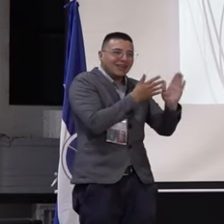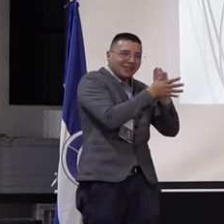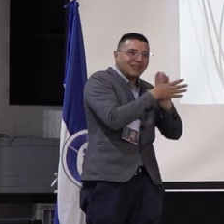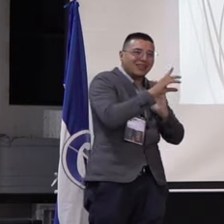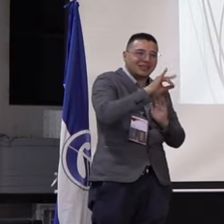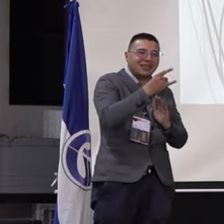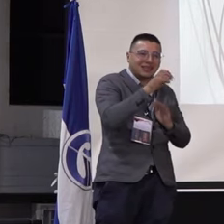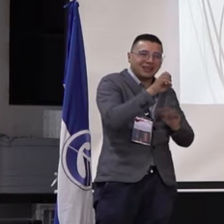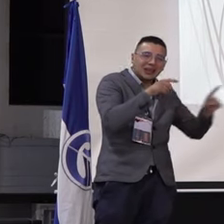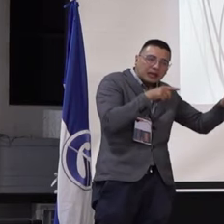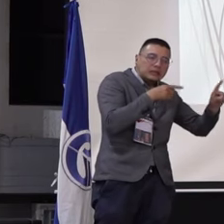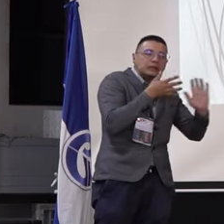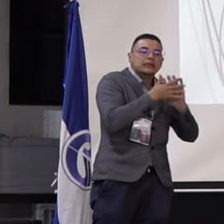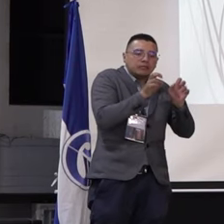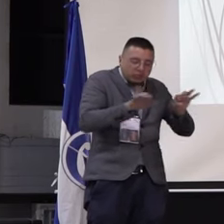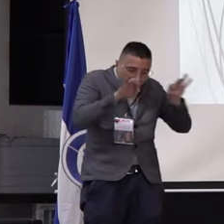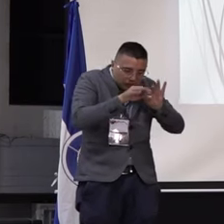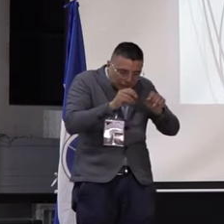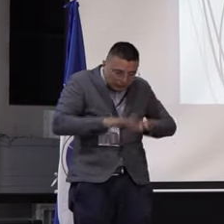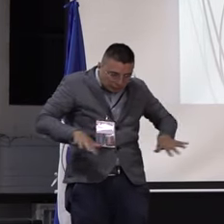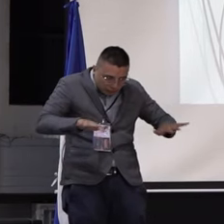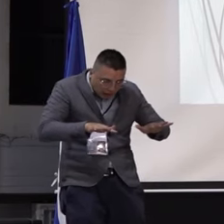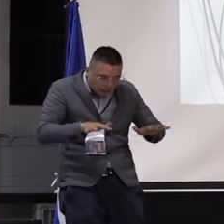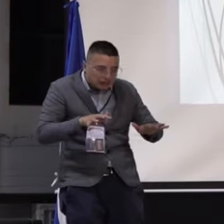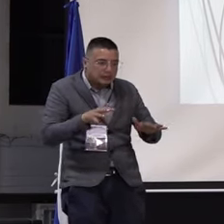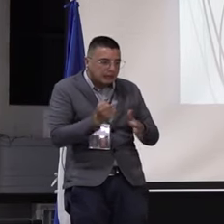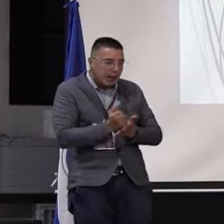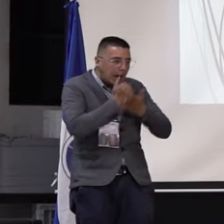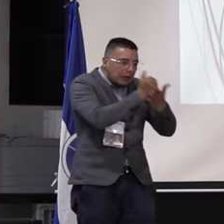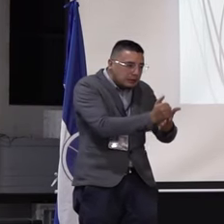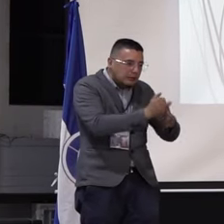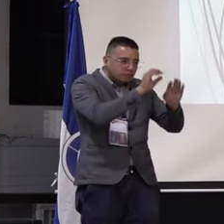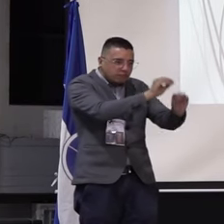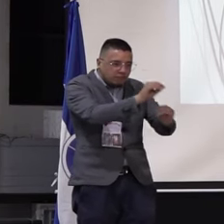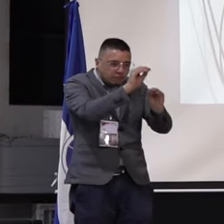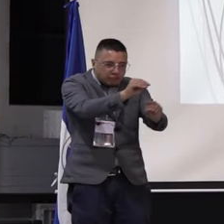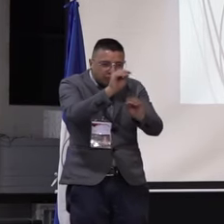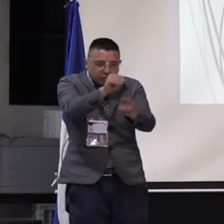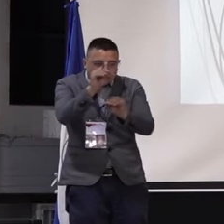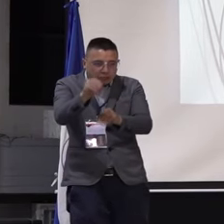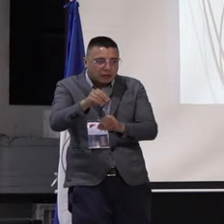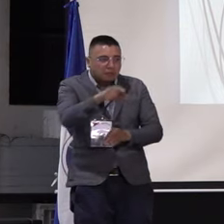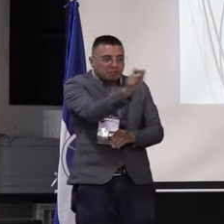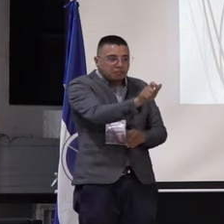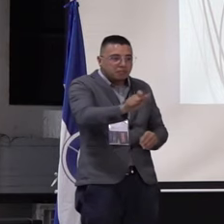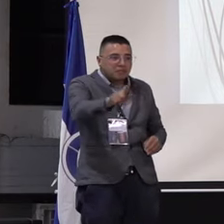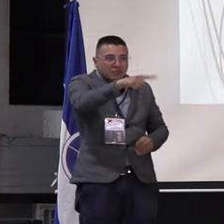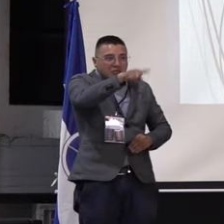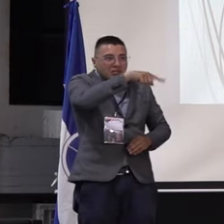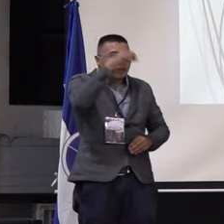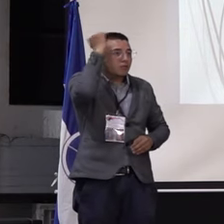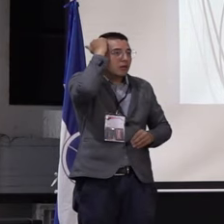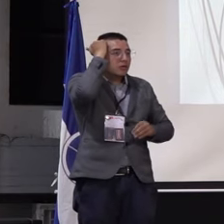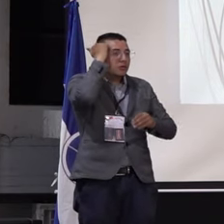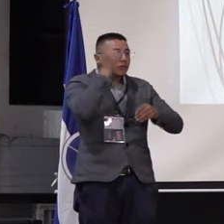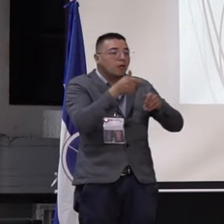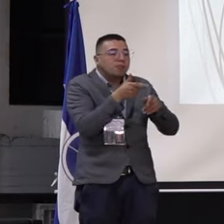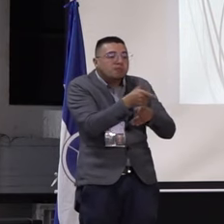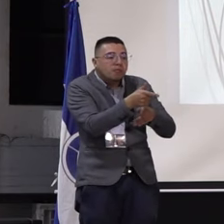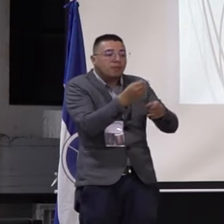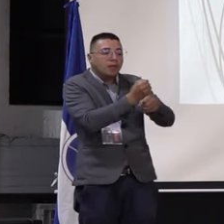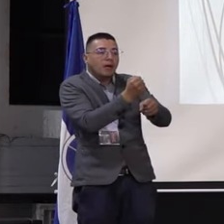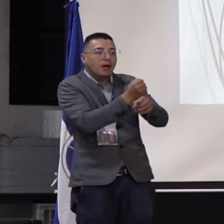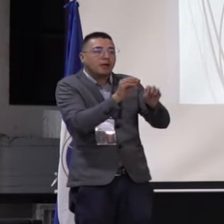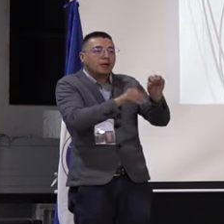centro de egresados, como un espacio para que podamos ayudar a esa formación de los maestros en ejercicio, se ayudó también